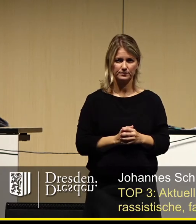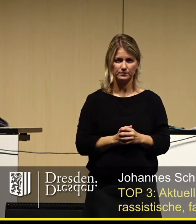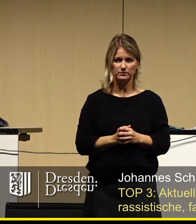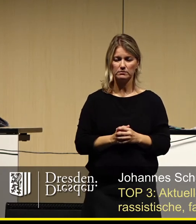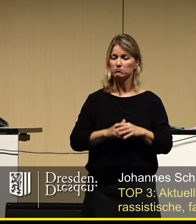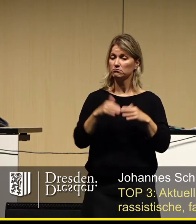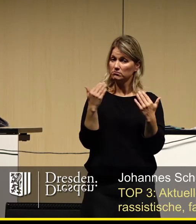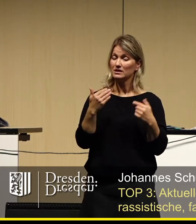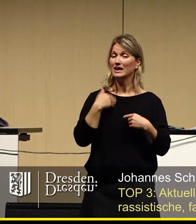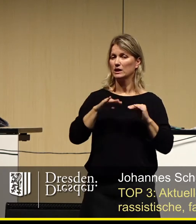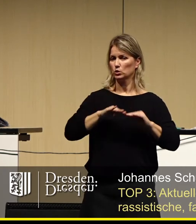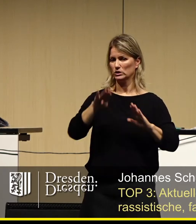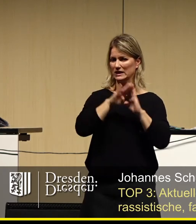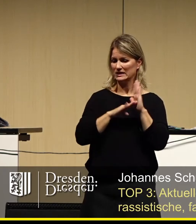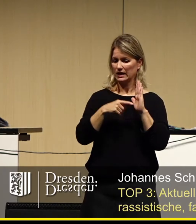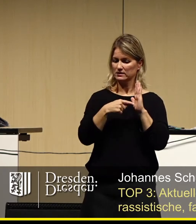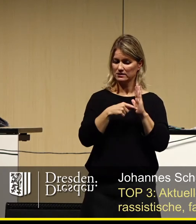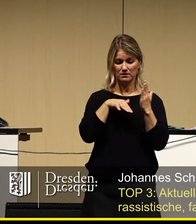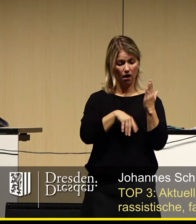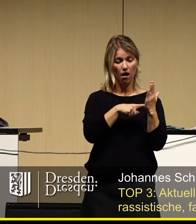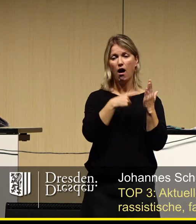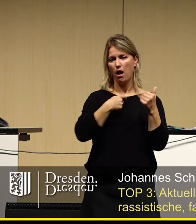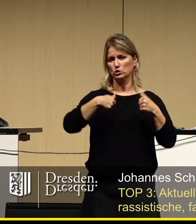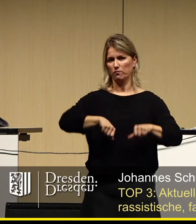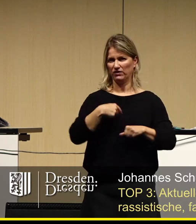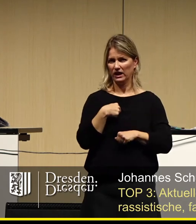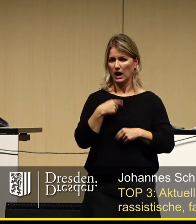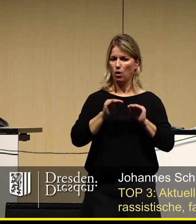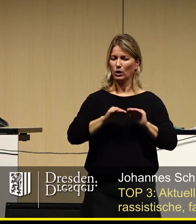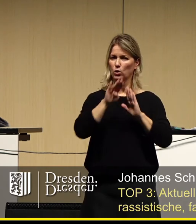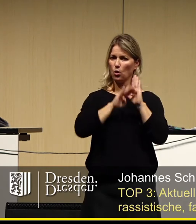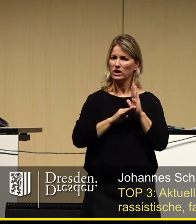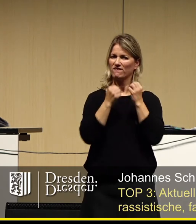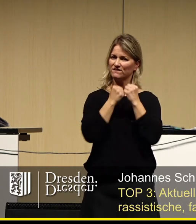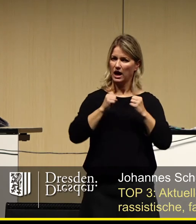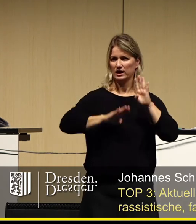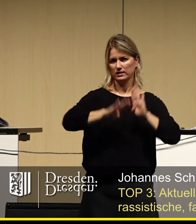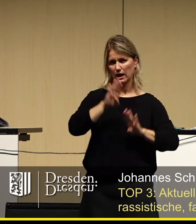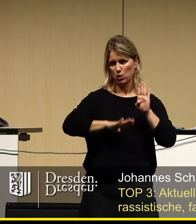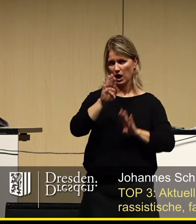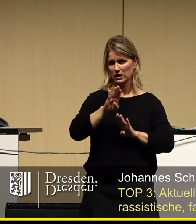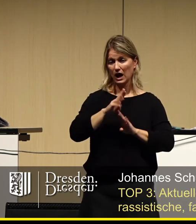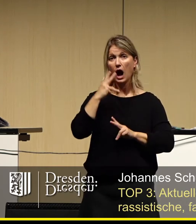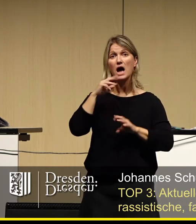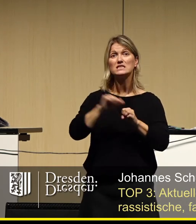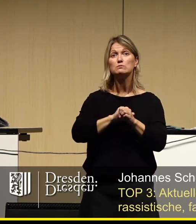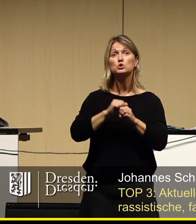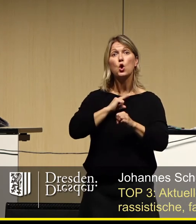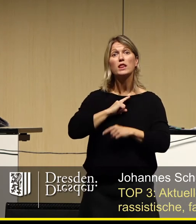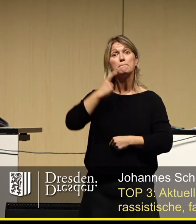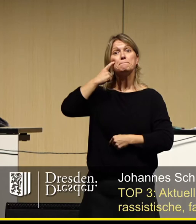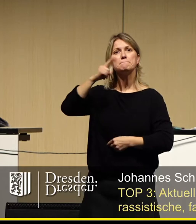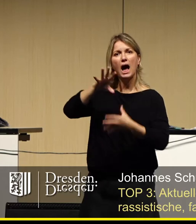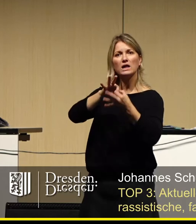verpflichtet uns unser Grundgesetz und unsere freiheitlich-demokratische Grundordnung. Rassismus ist keine Meinung, sondern ein Verbrechen.